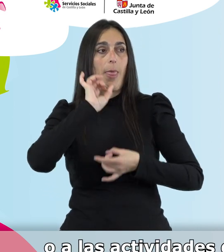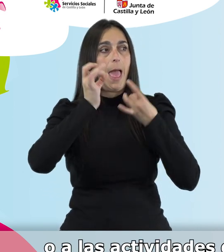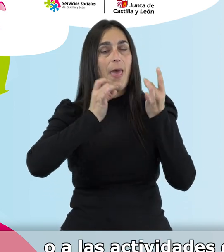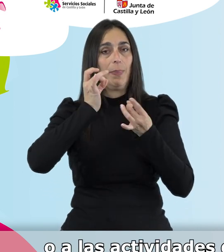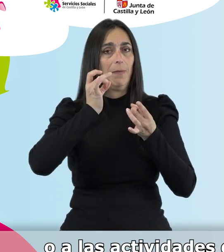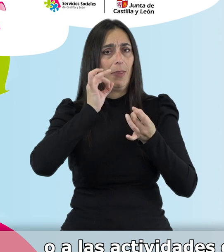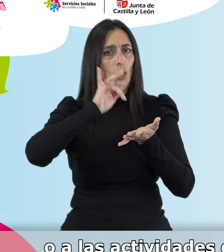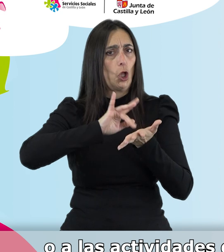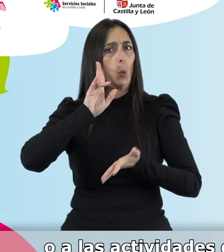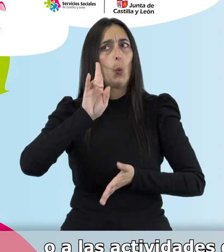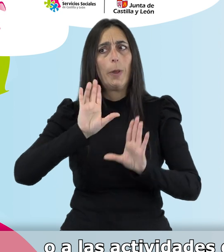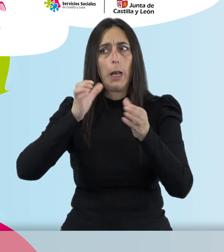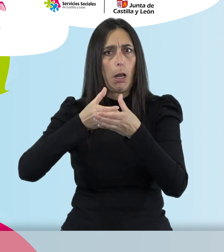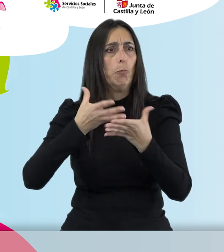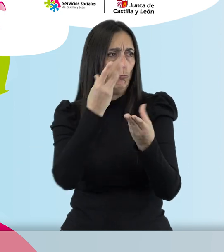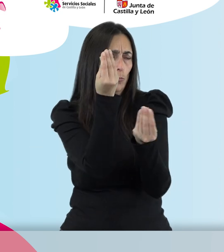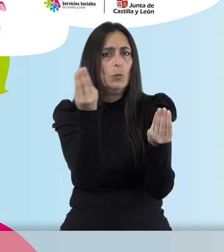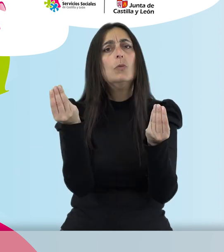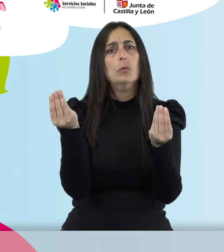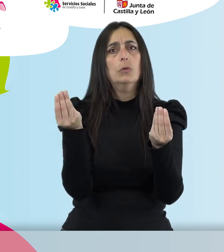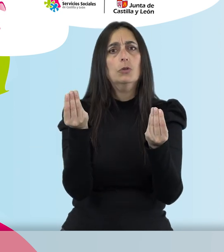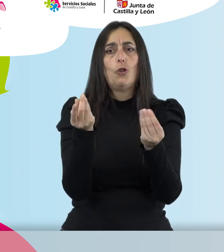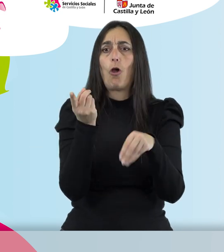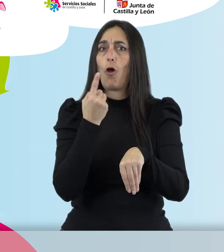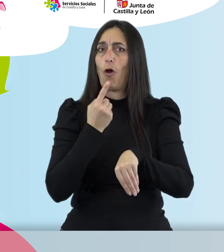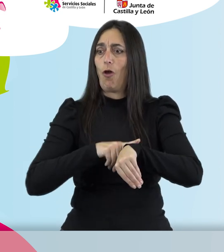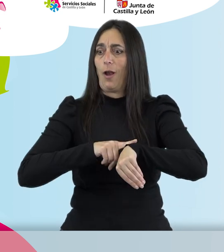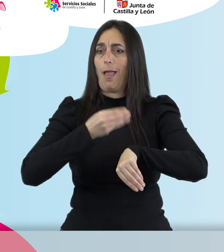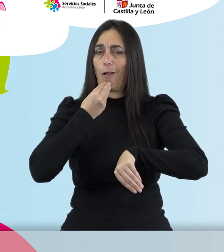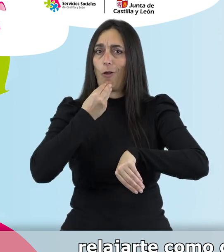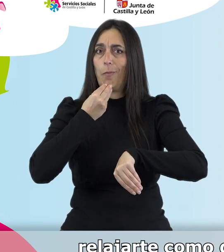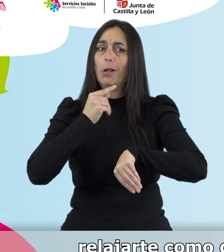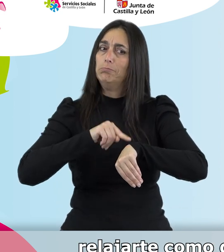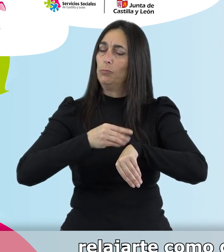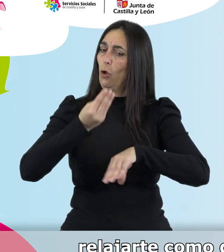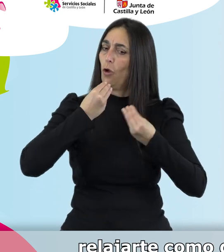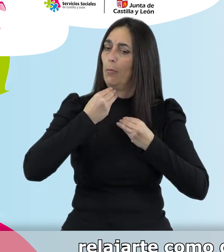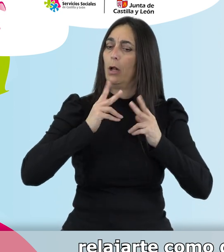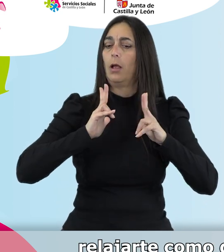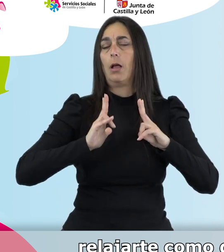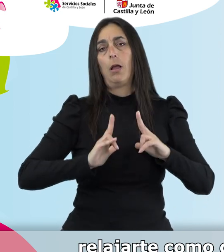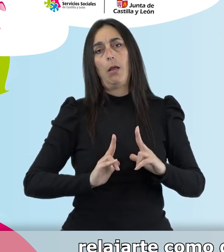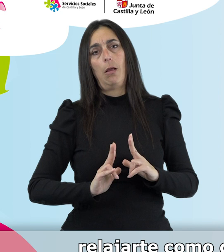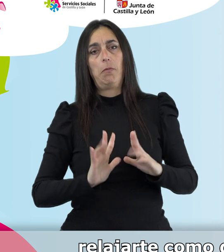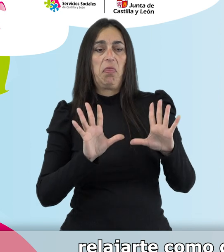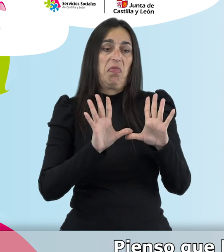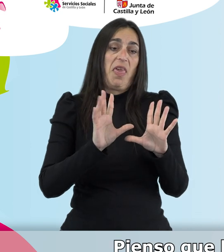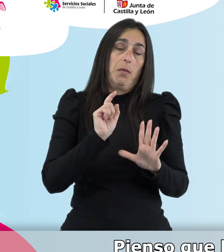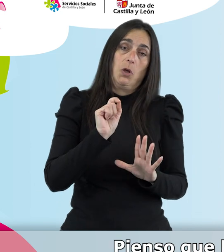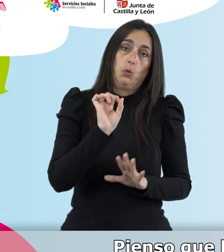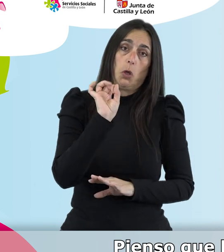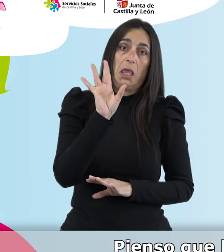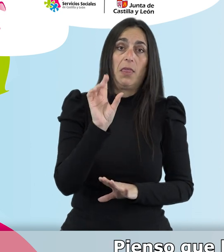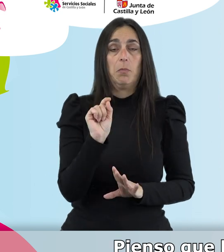los jubilados, que hay muchas, llegar a la hora de comer, comer, relajarte como 10 minutos o un cuarto de hora.